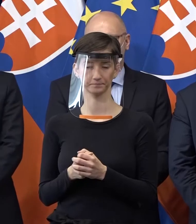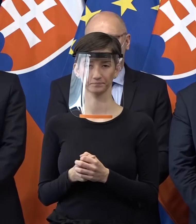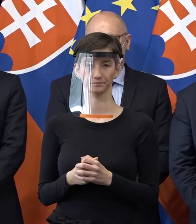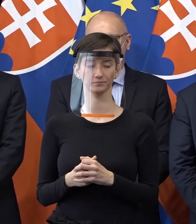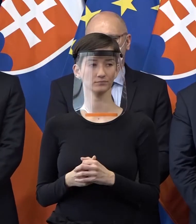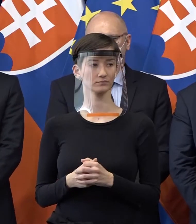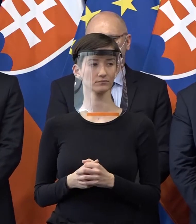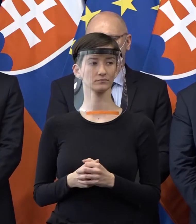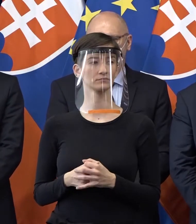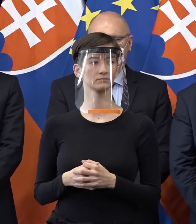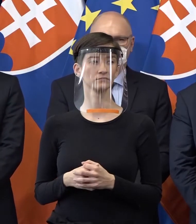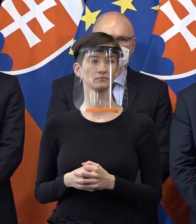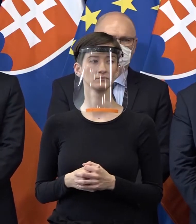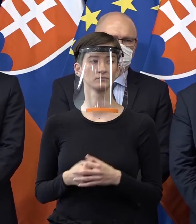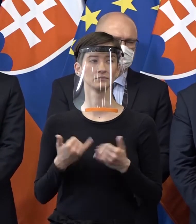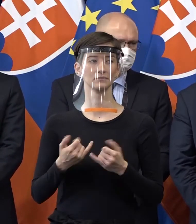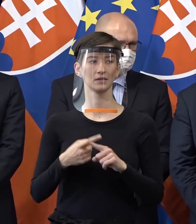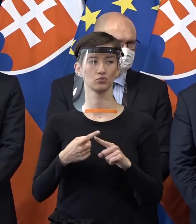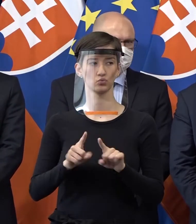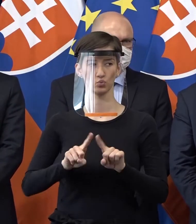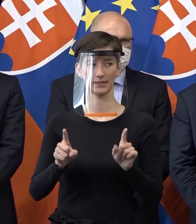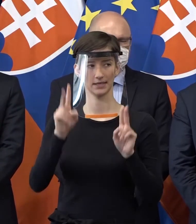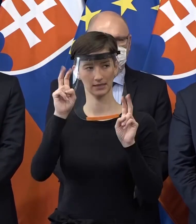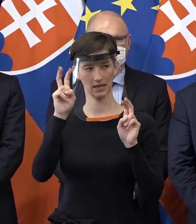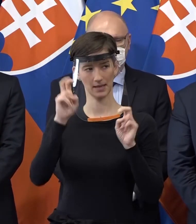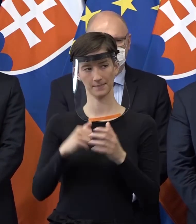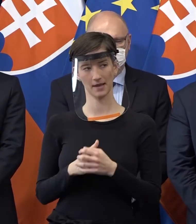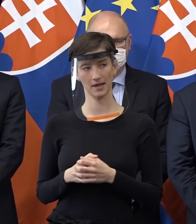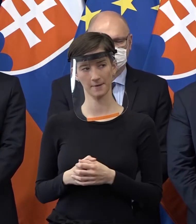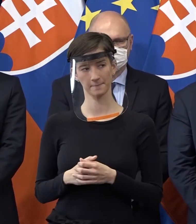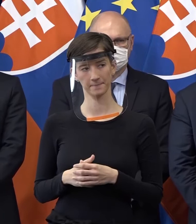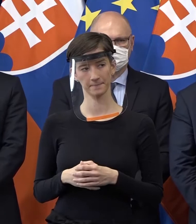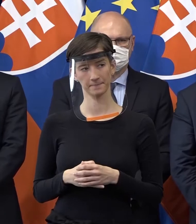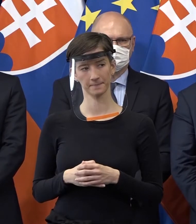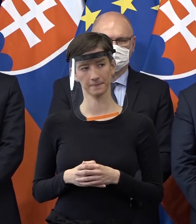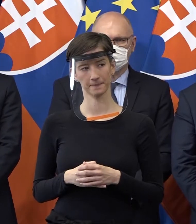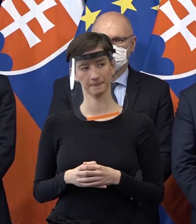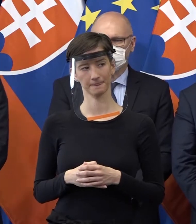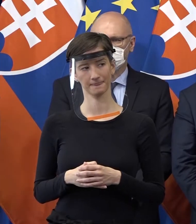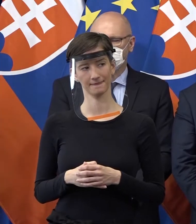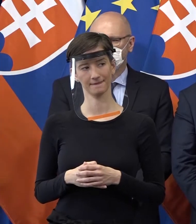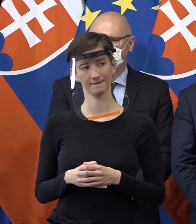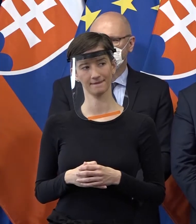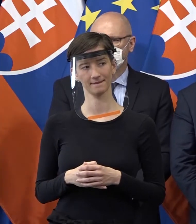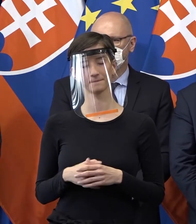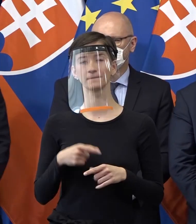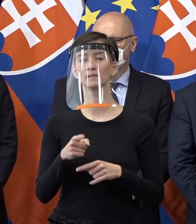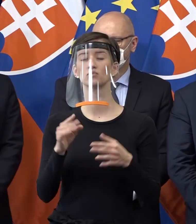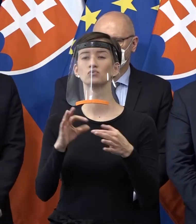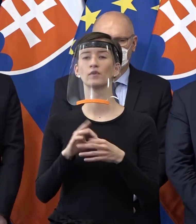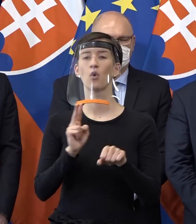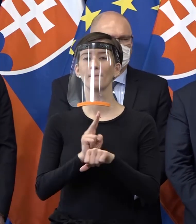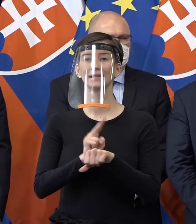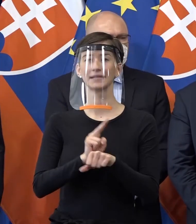A ešte trošku z iného súdka. Kolegyňa sa pýta, či plánujete aj nejaké opatrenia pomoc pre cestovné kancelárie,